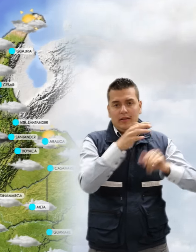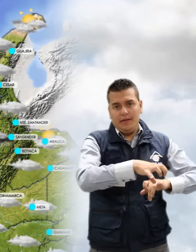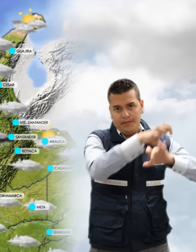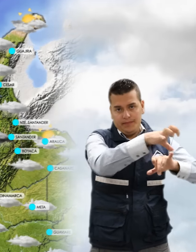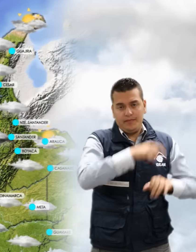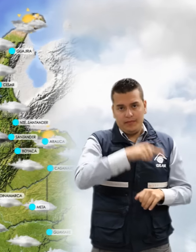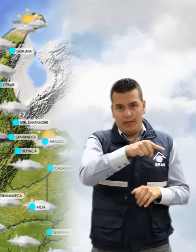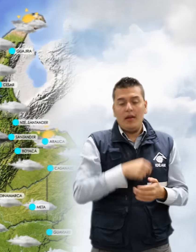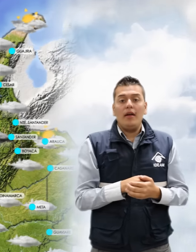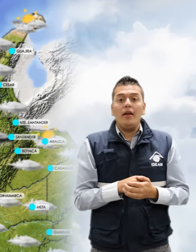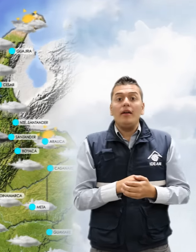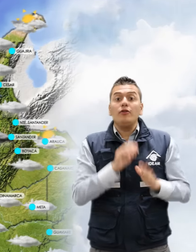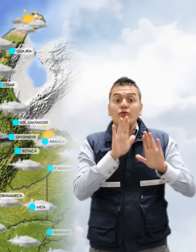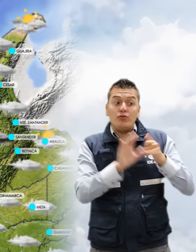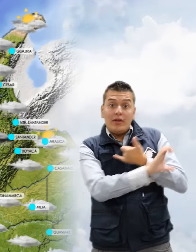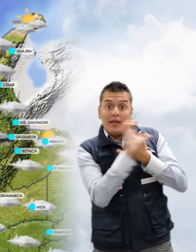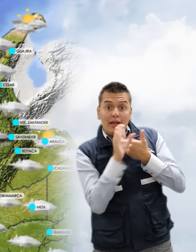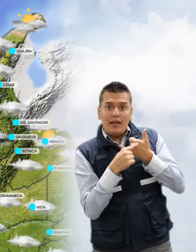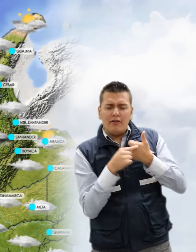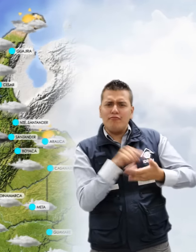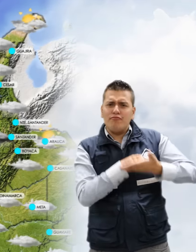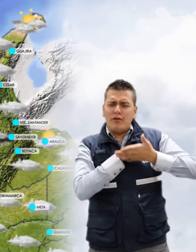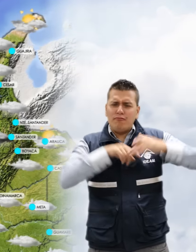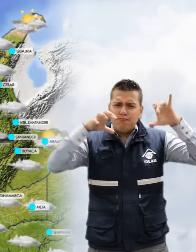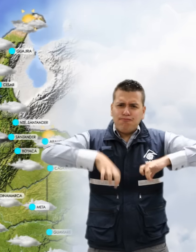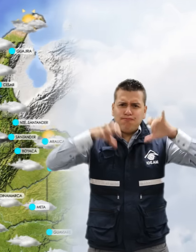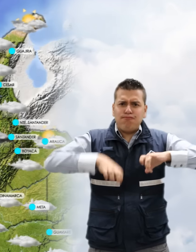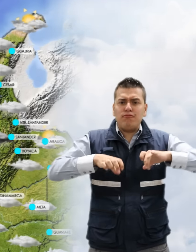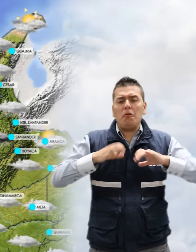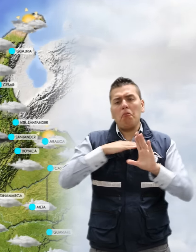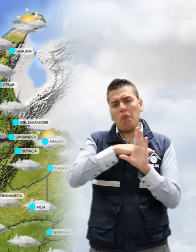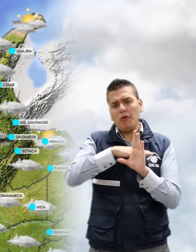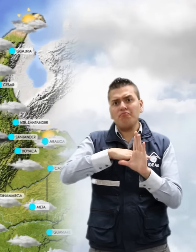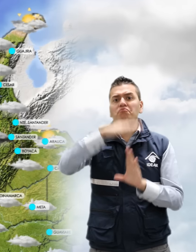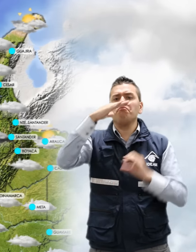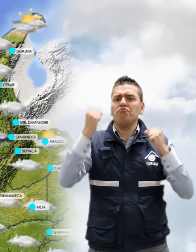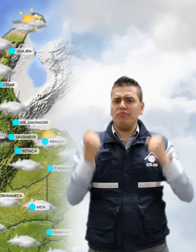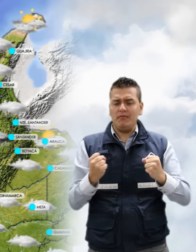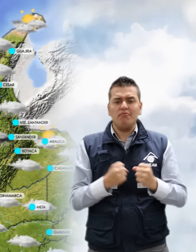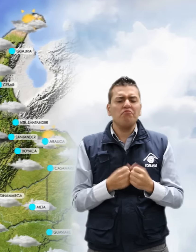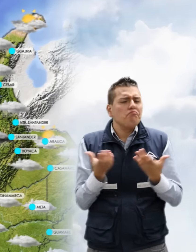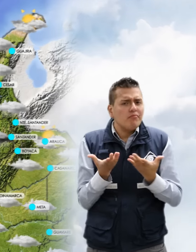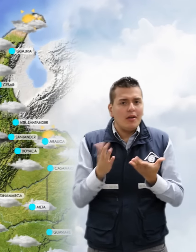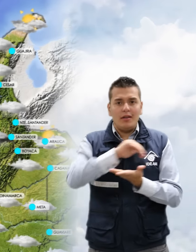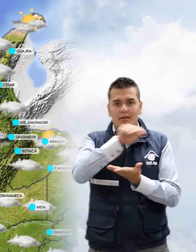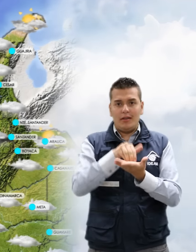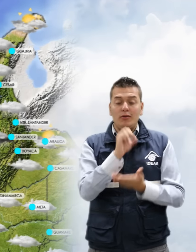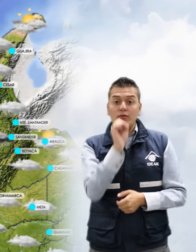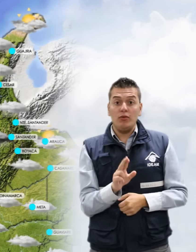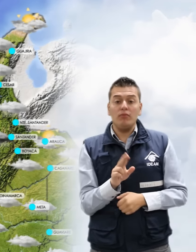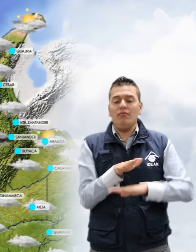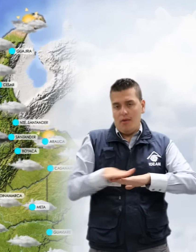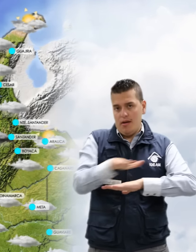Providencia. Para la región Caribe se presentarán lluvias de carácter entre moderadas y fuertes en el centro y sur